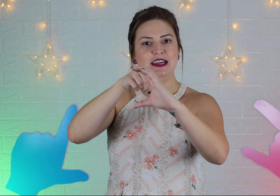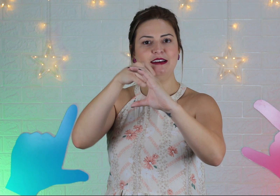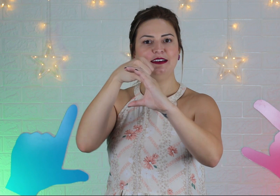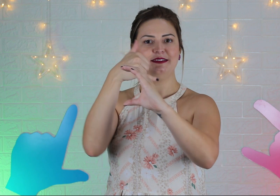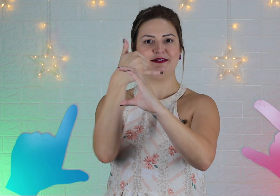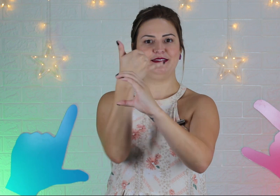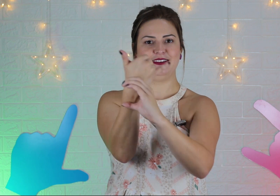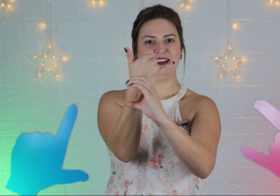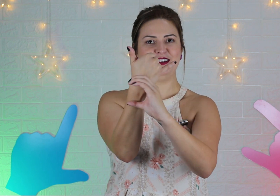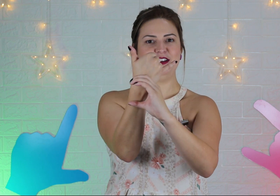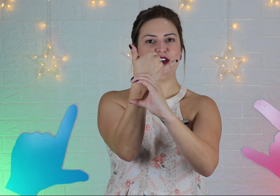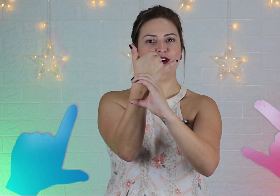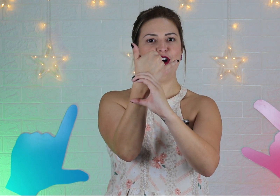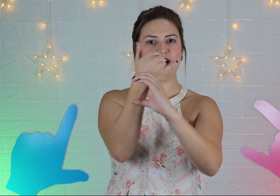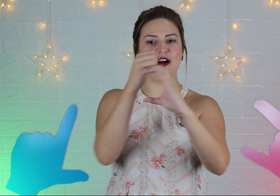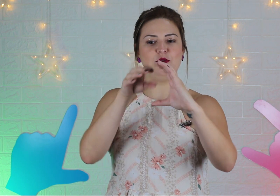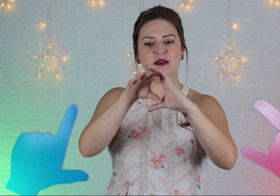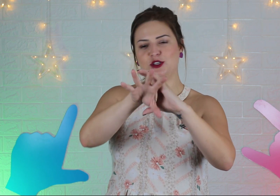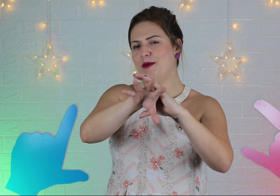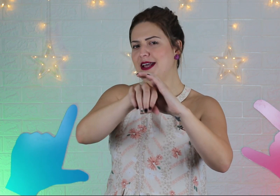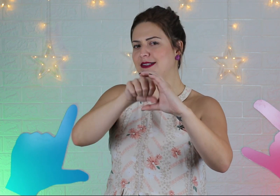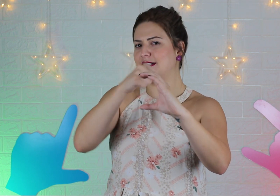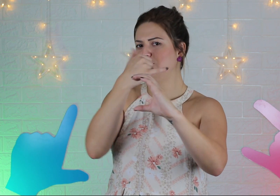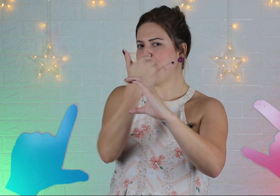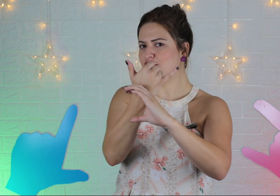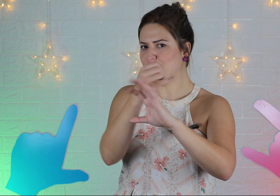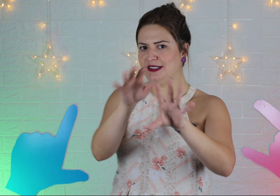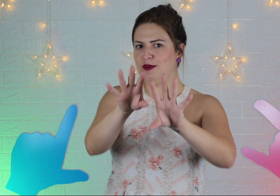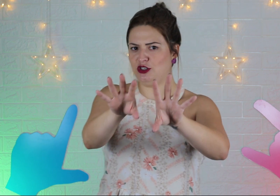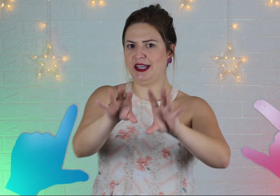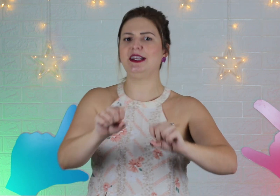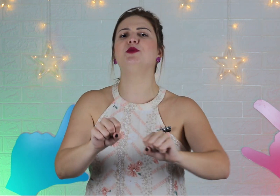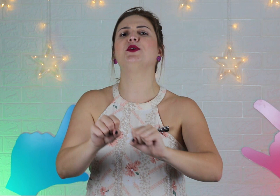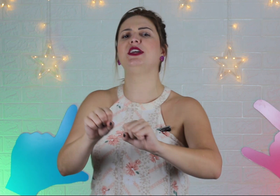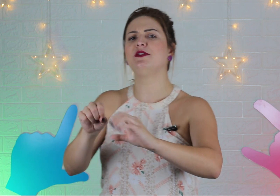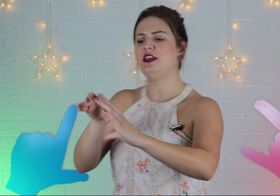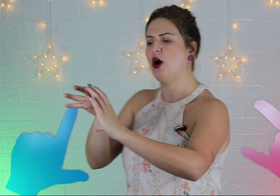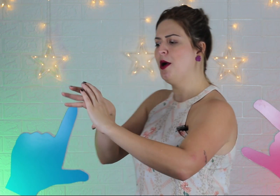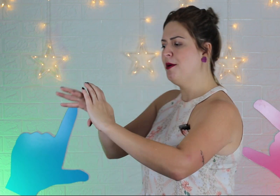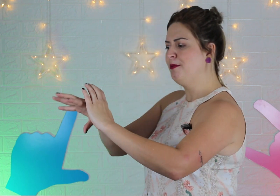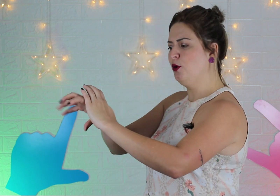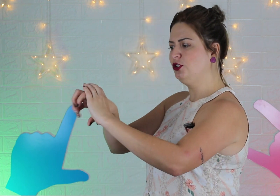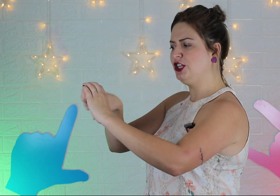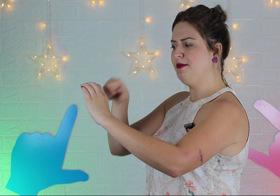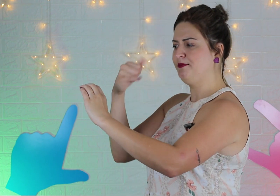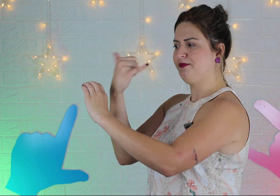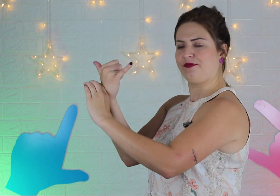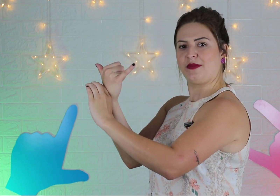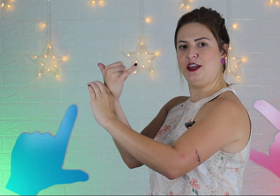e coloca o Y. Parece ser difícil, mas não é só treinar um pouquinho aí, ó. Puxa e